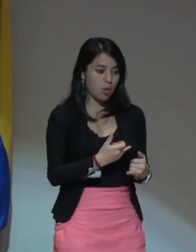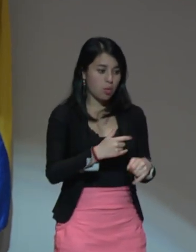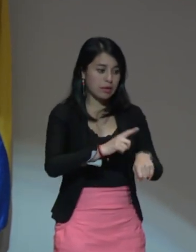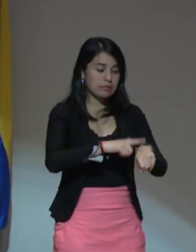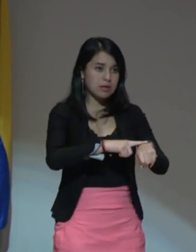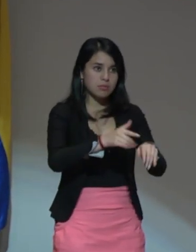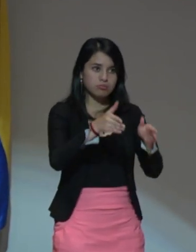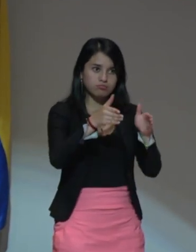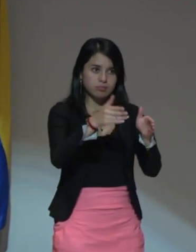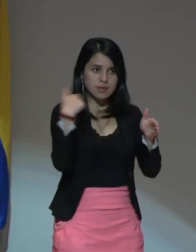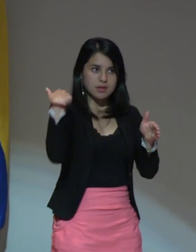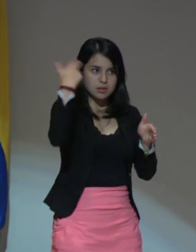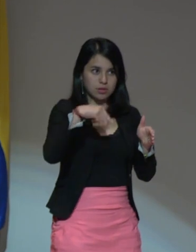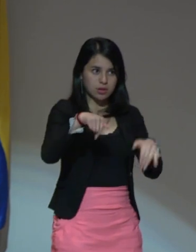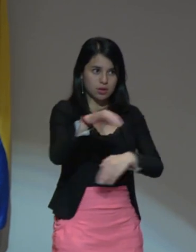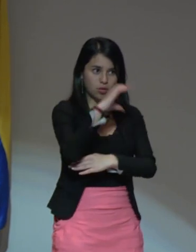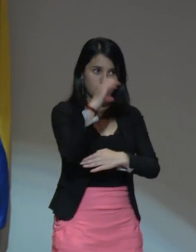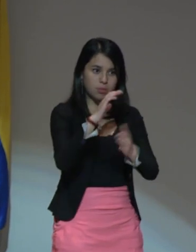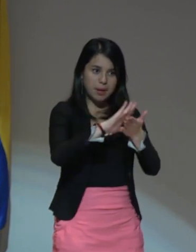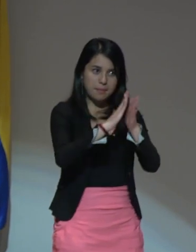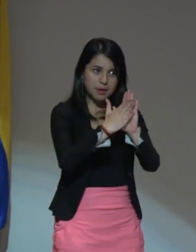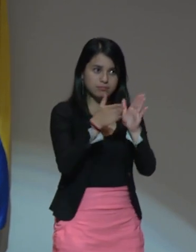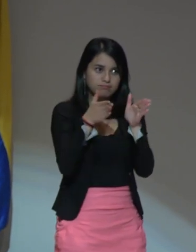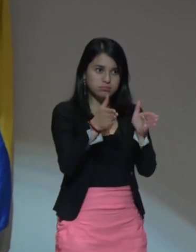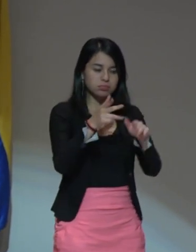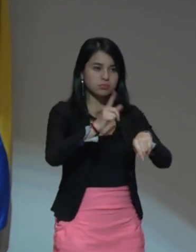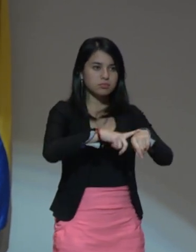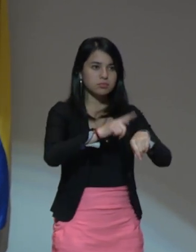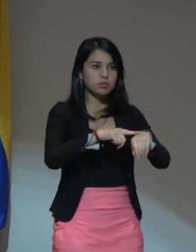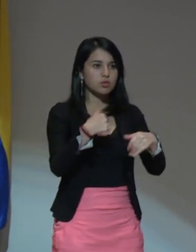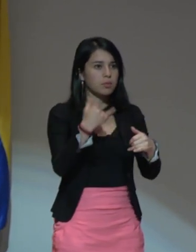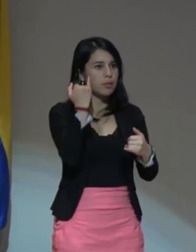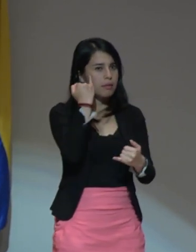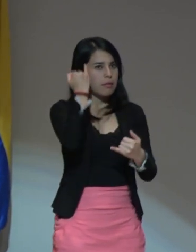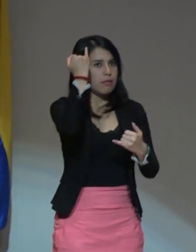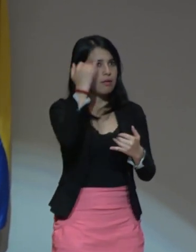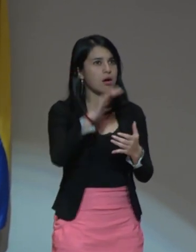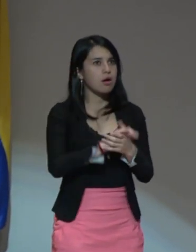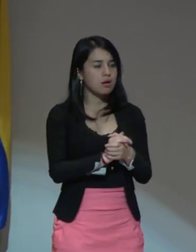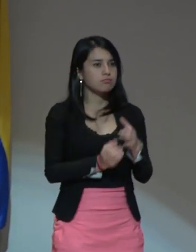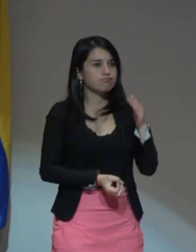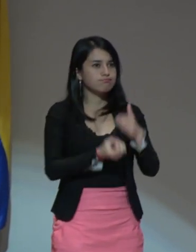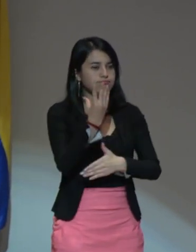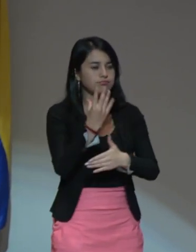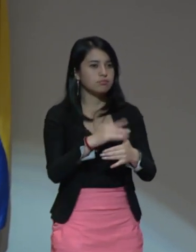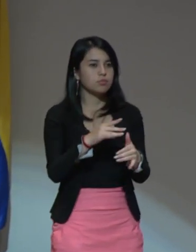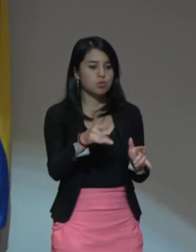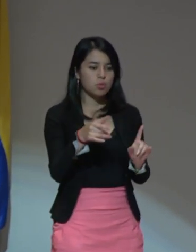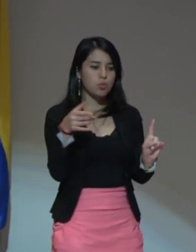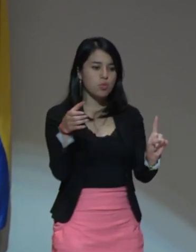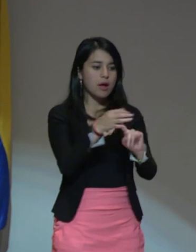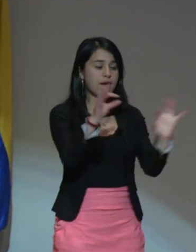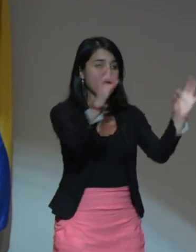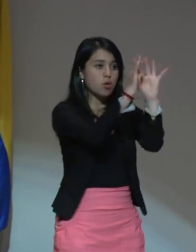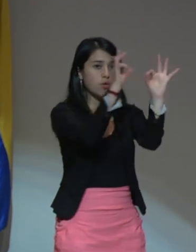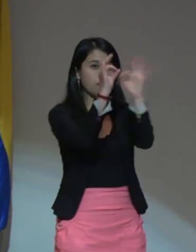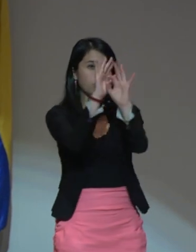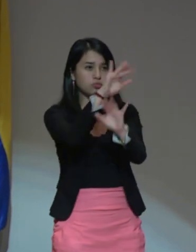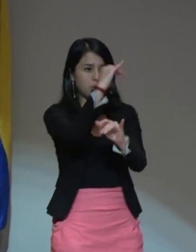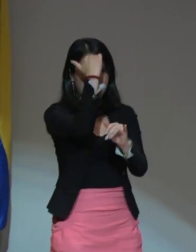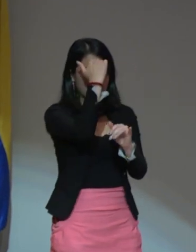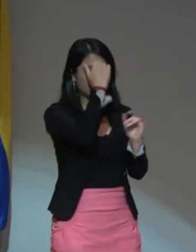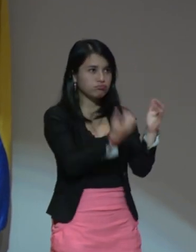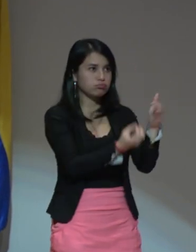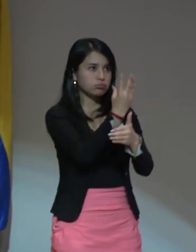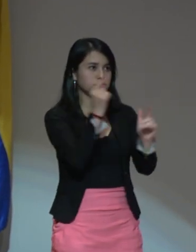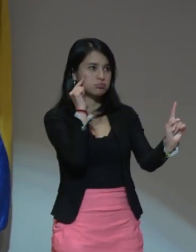histórico de la paz en Colombia de crear estos nuevos enfoques pedagógicos.